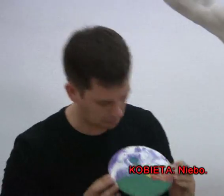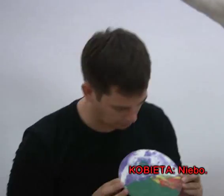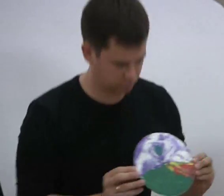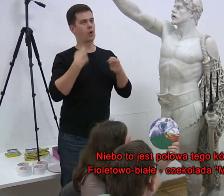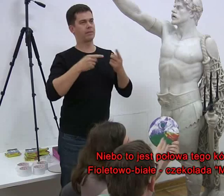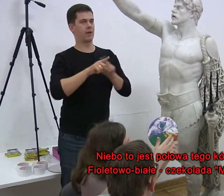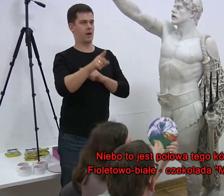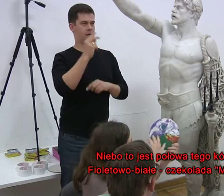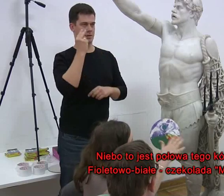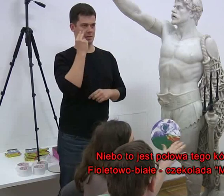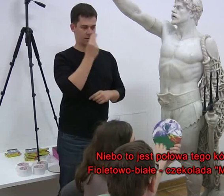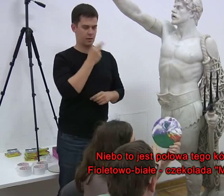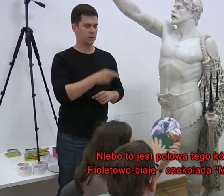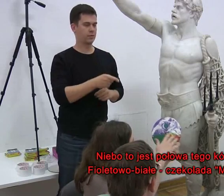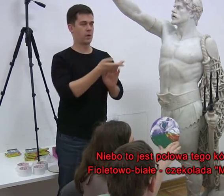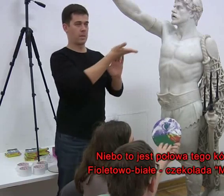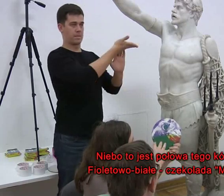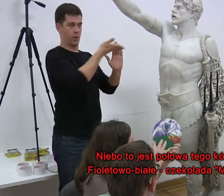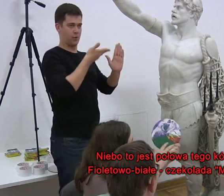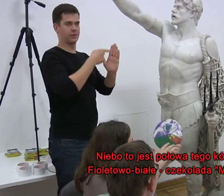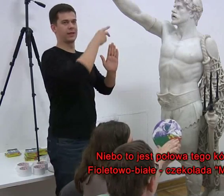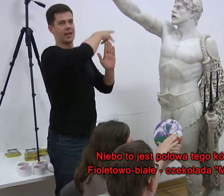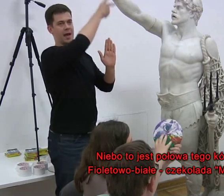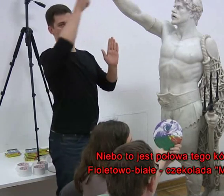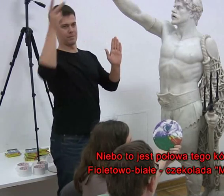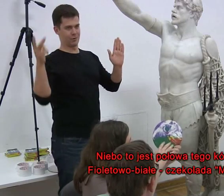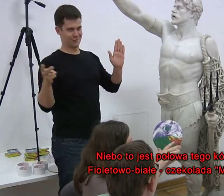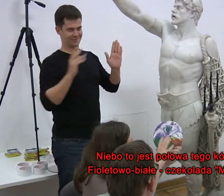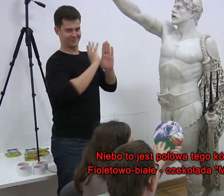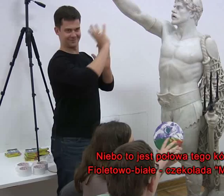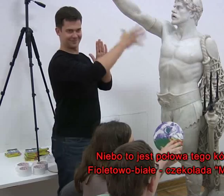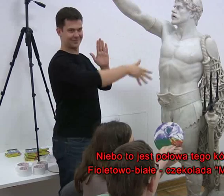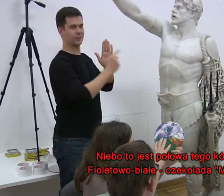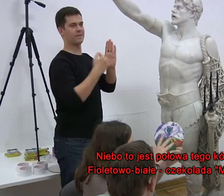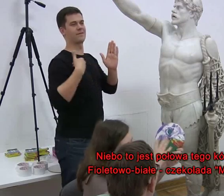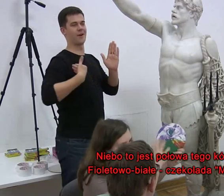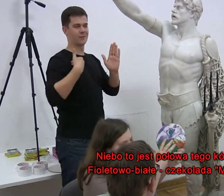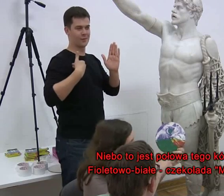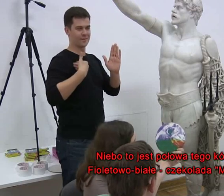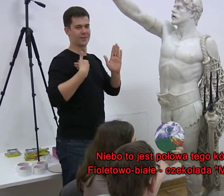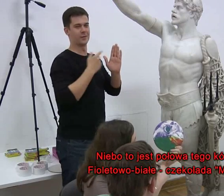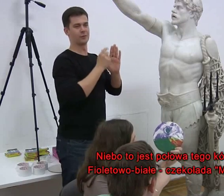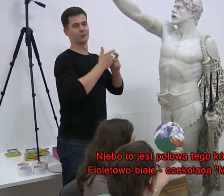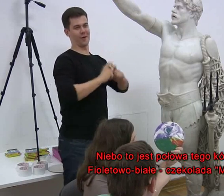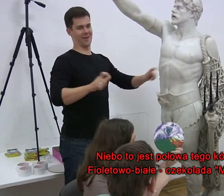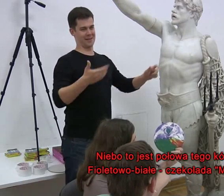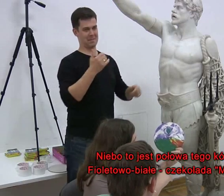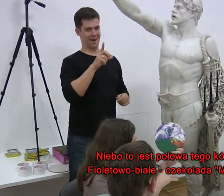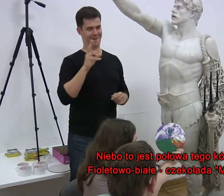Niebo, niebo to jest połowa tego kółka też, fiolotowo, biało, czekolada, milka.